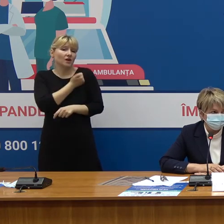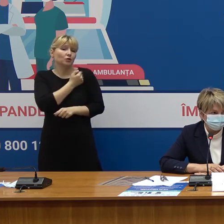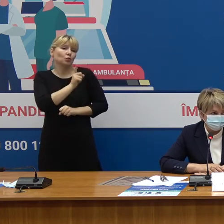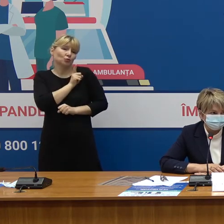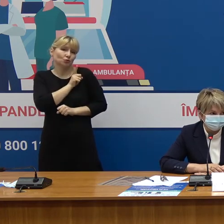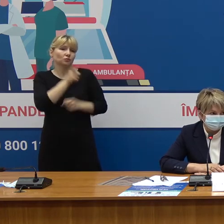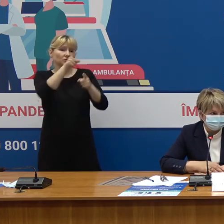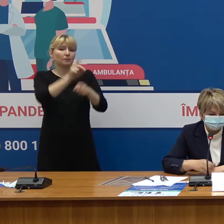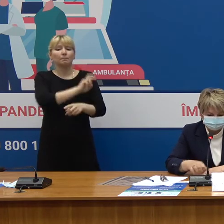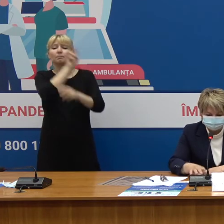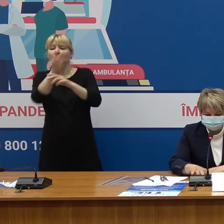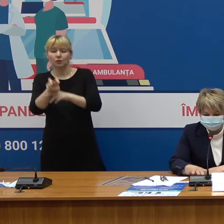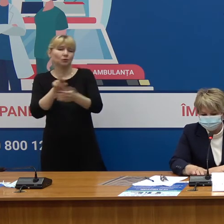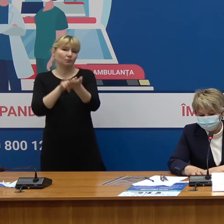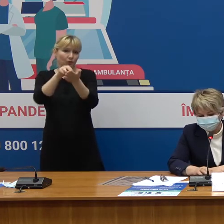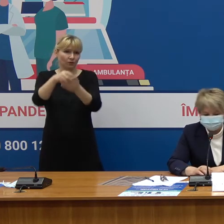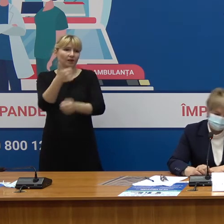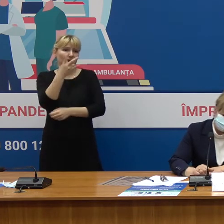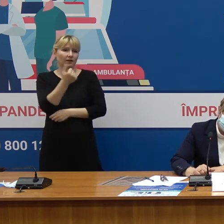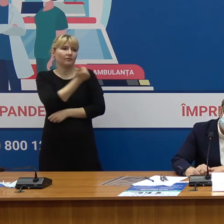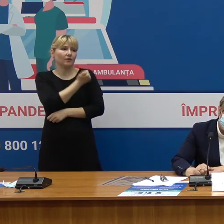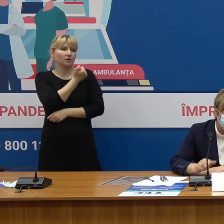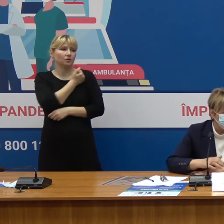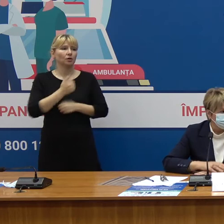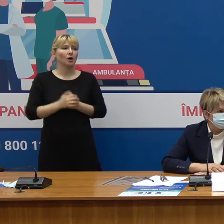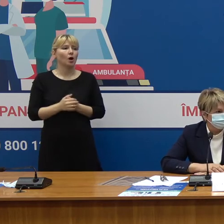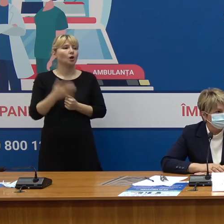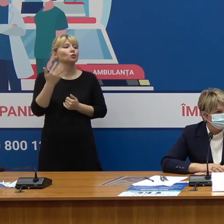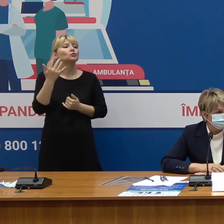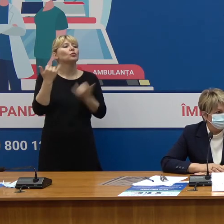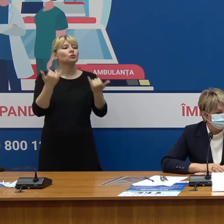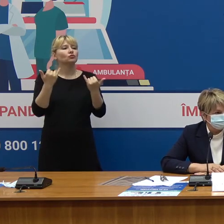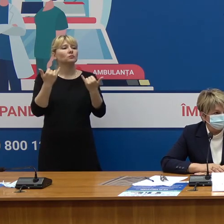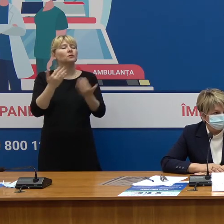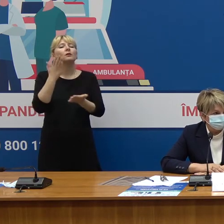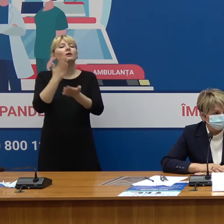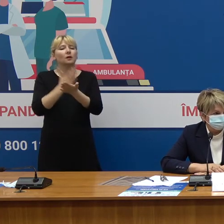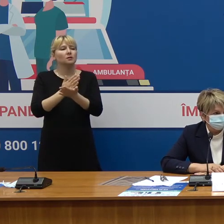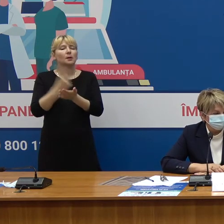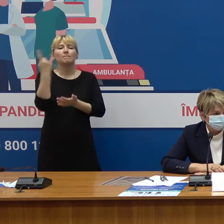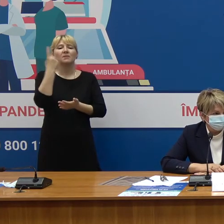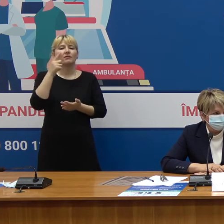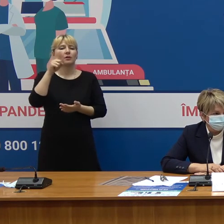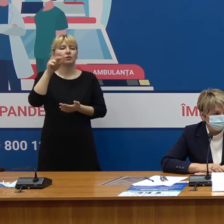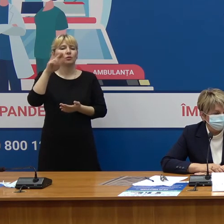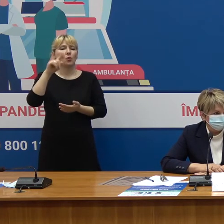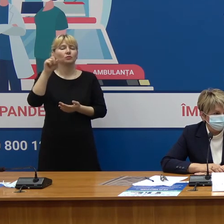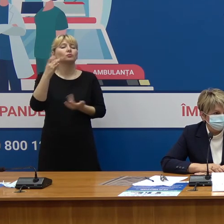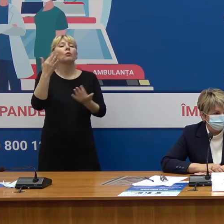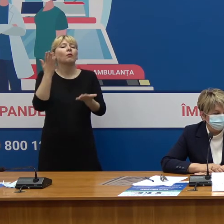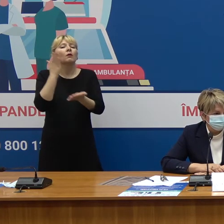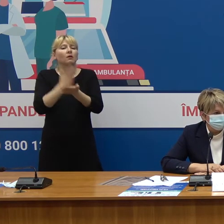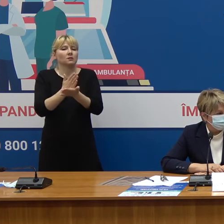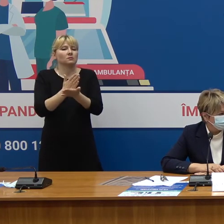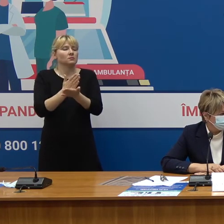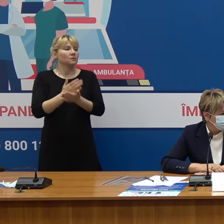mergeți la vaccinare Câte doze de vaccin sunt apoi disponibile ca prima doze pentru cei care doresc să